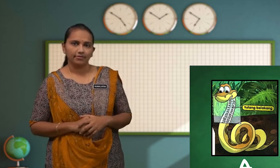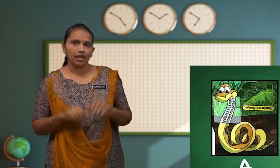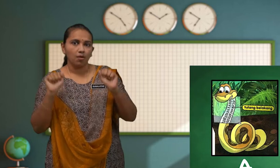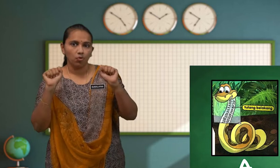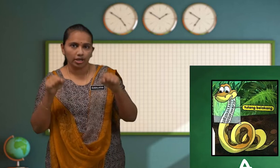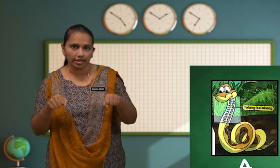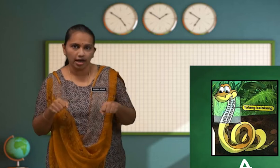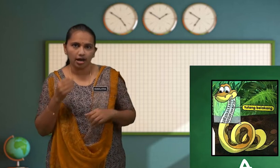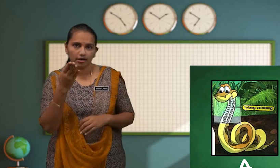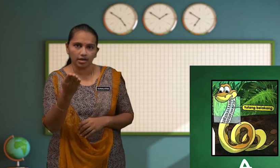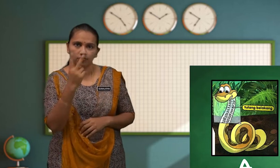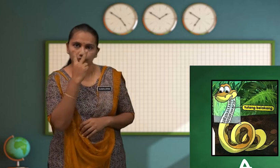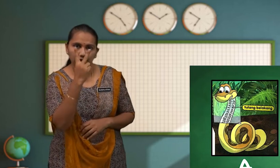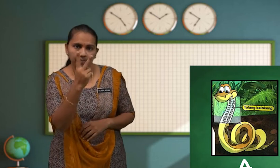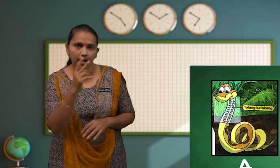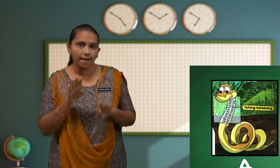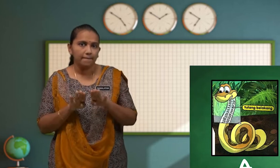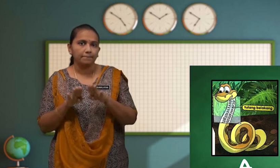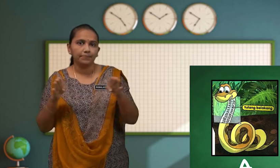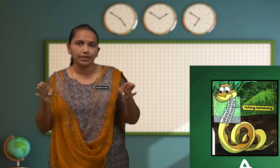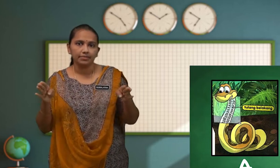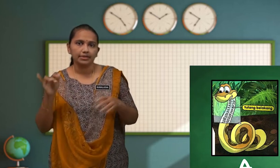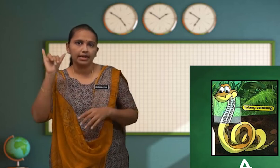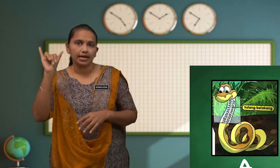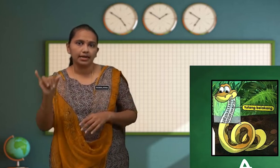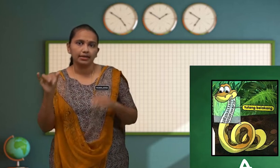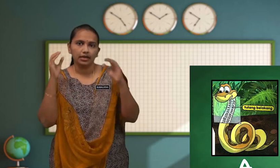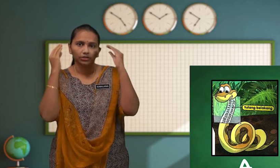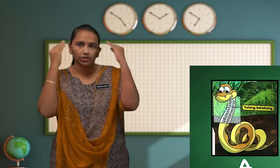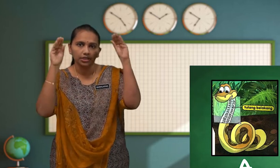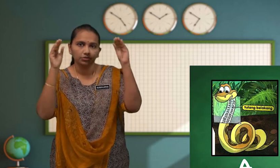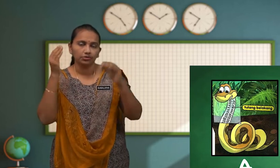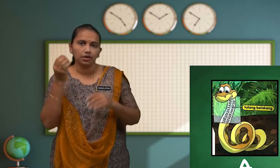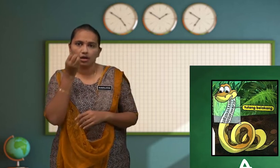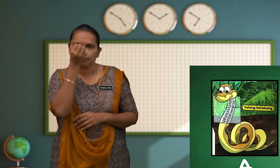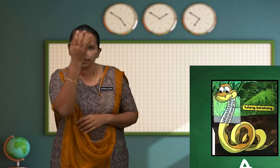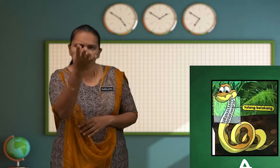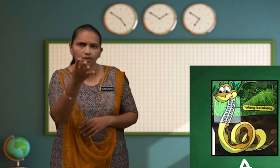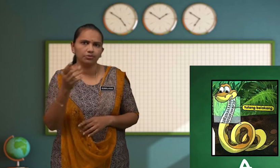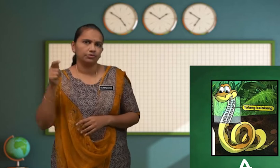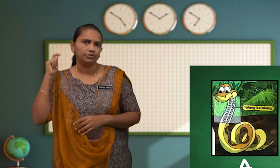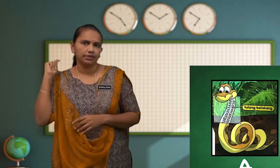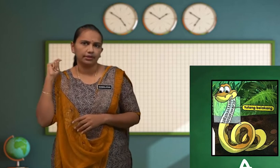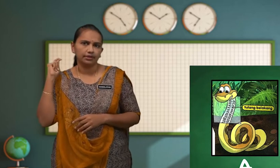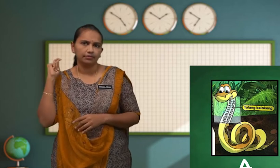Bolehkah Kamu nampak Perbezaan Yang Cikgu Beritahu Tadi